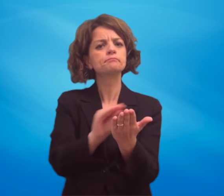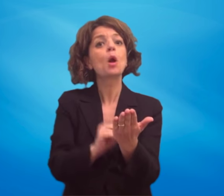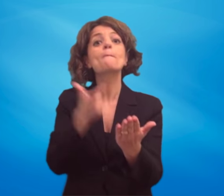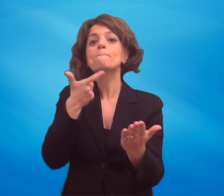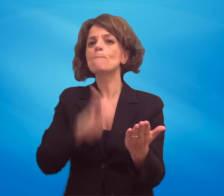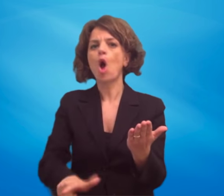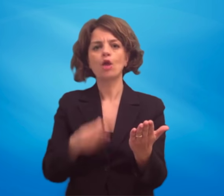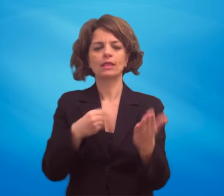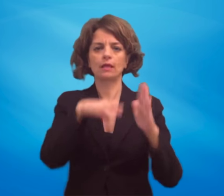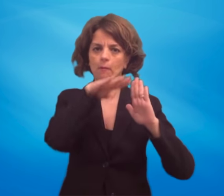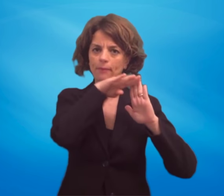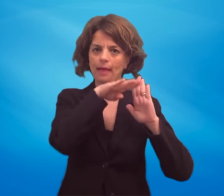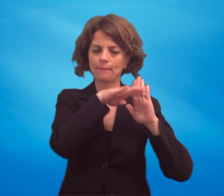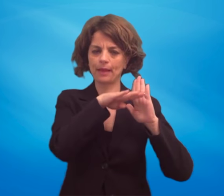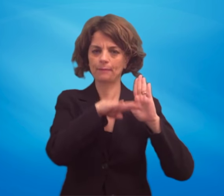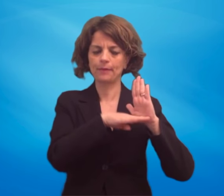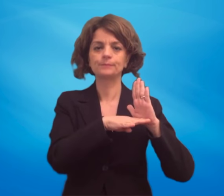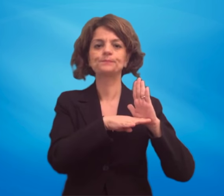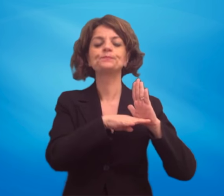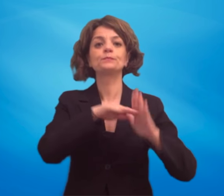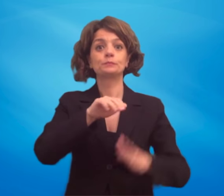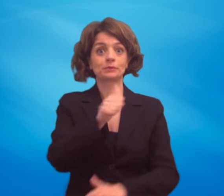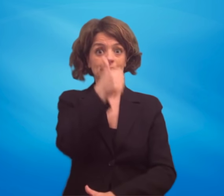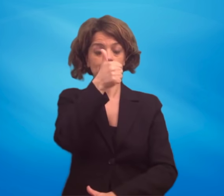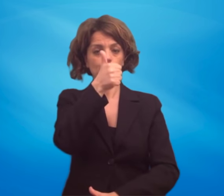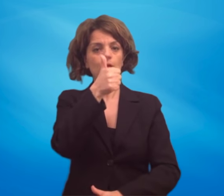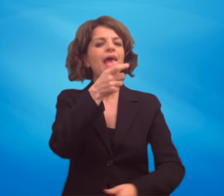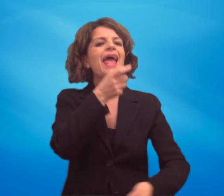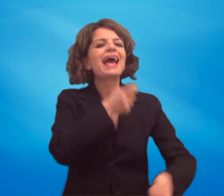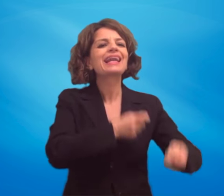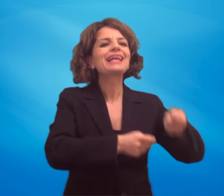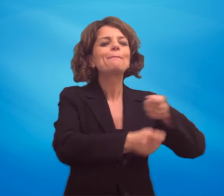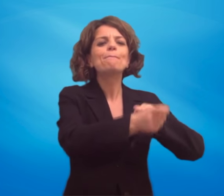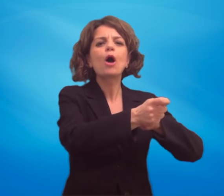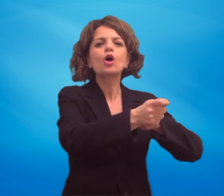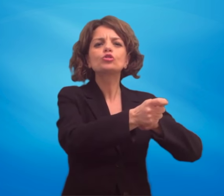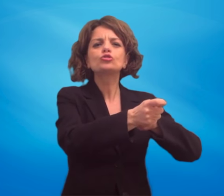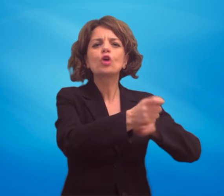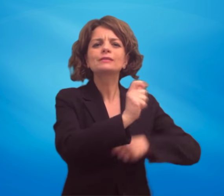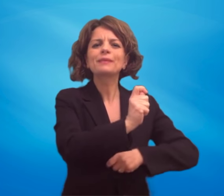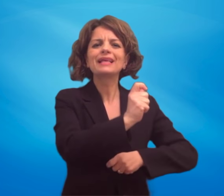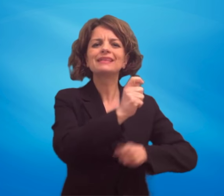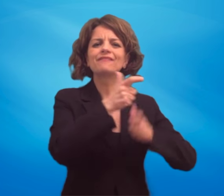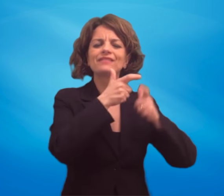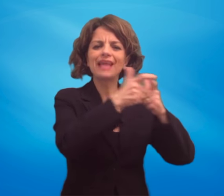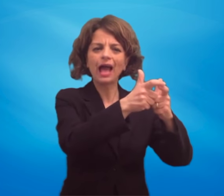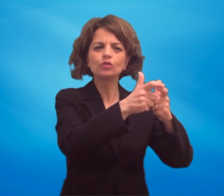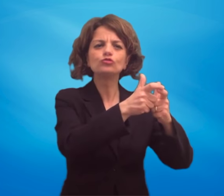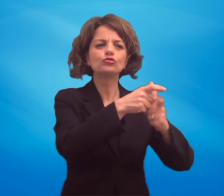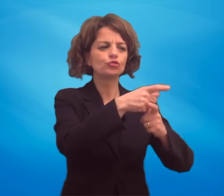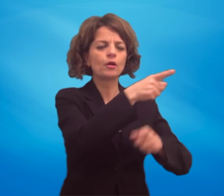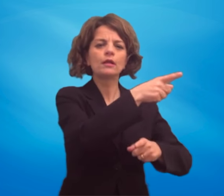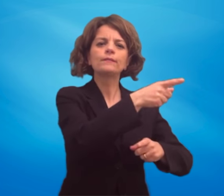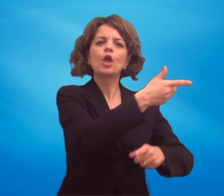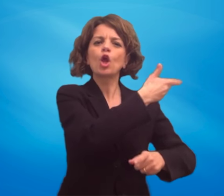1. Rimborso spese di viaggio sostenute dai componenti del Consiglio Provinciale in